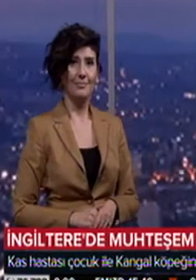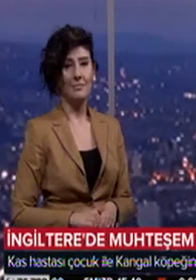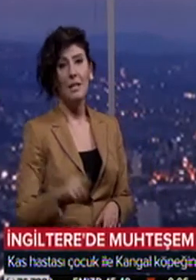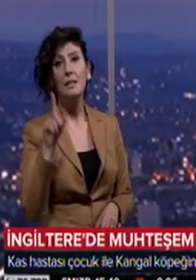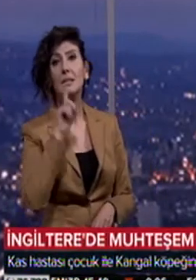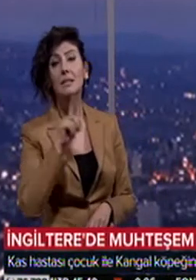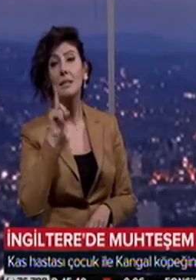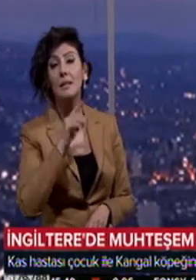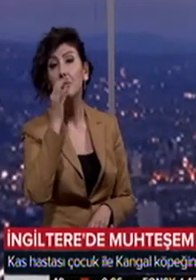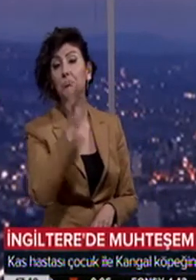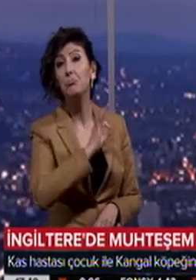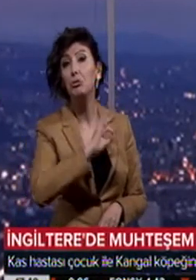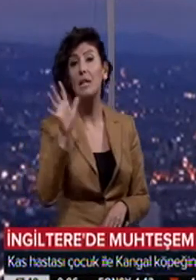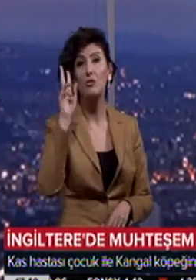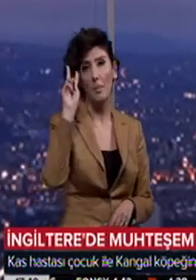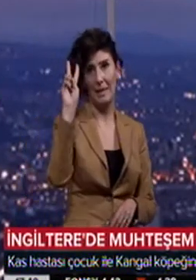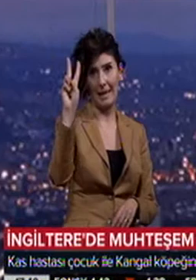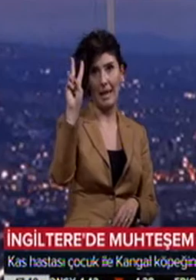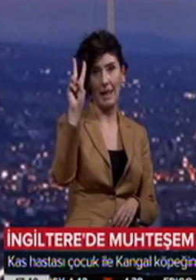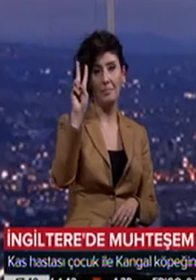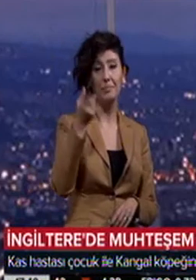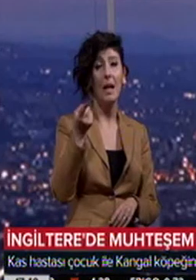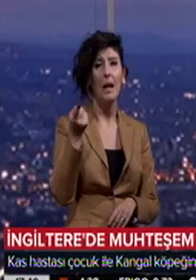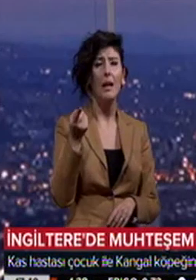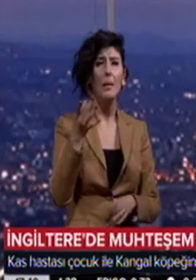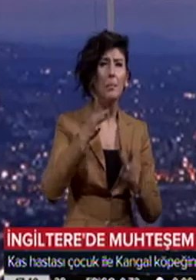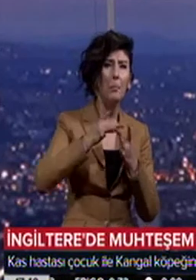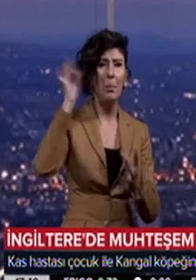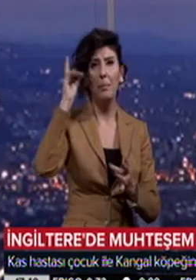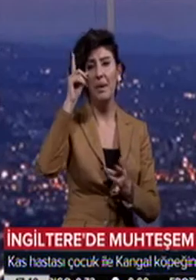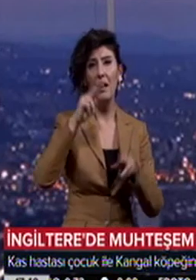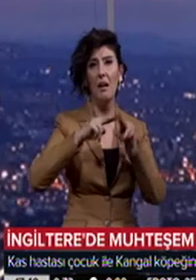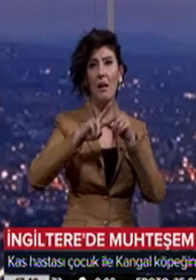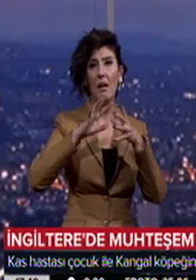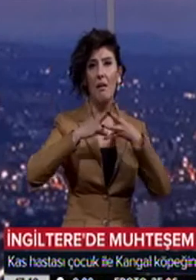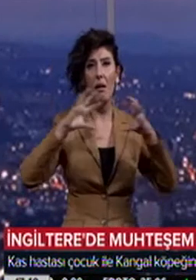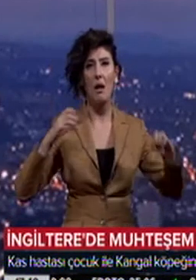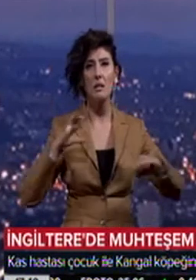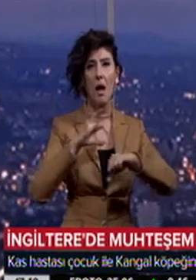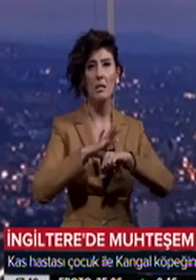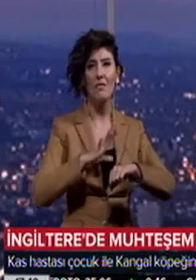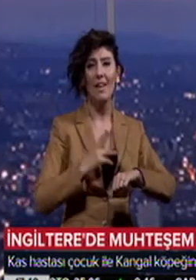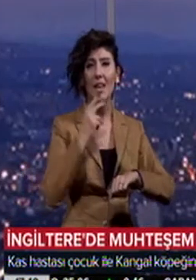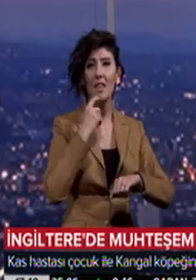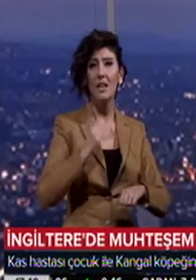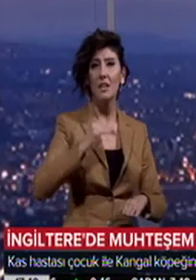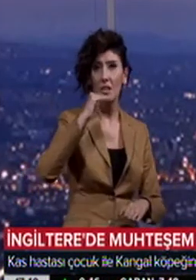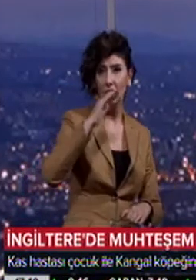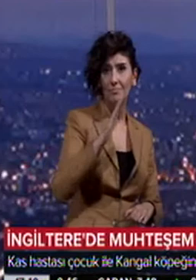İngiltere'de muhteşem ikili. Nadir görülen bir kas hastalığına yakalanan 7 yaşındaki Owen Hawkins ile